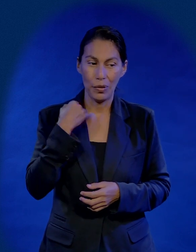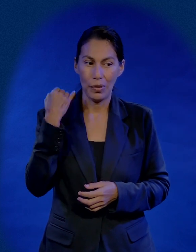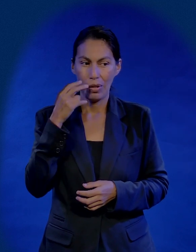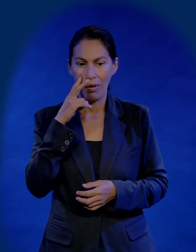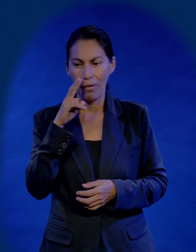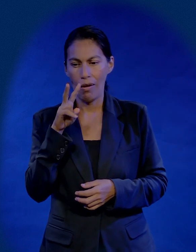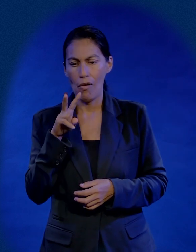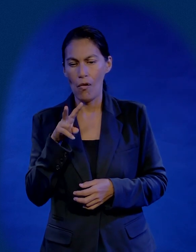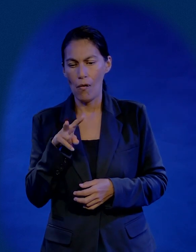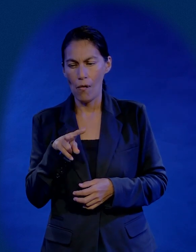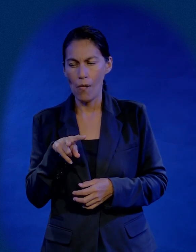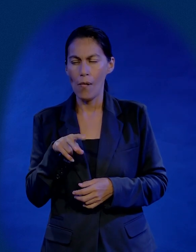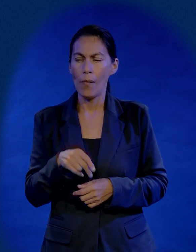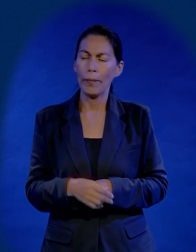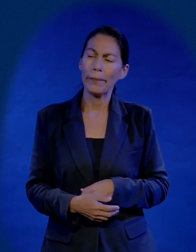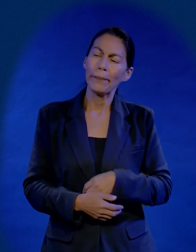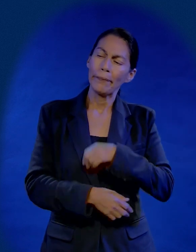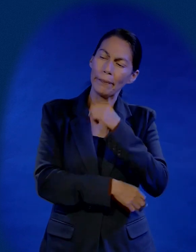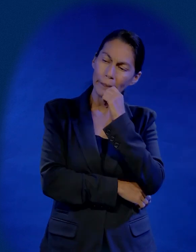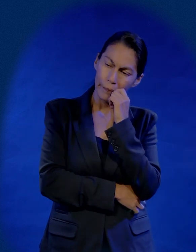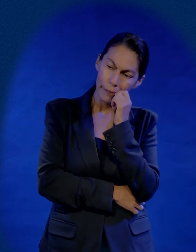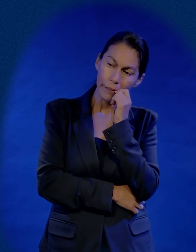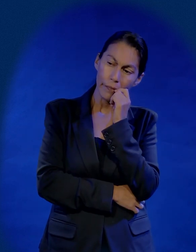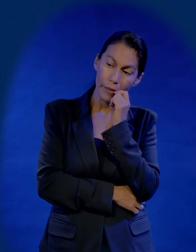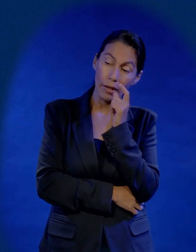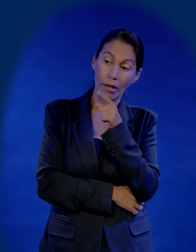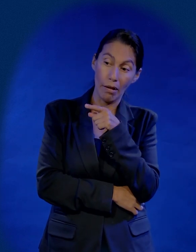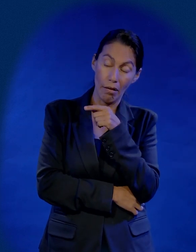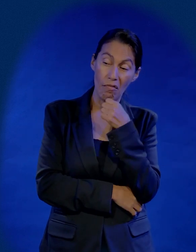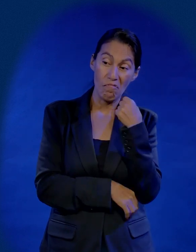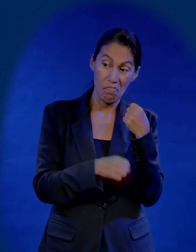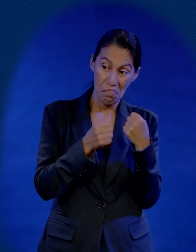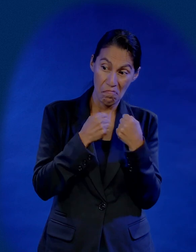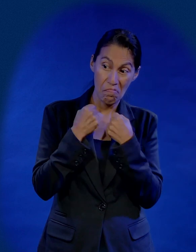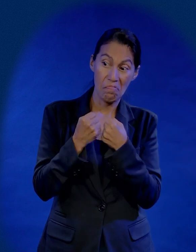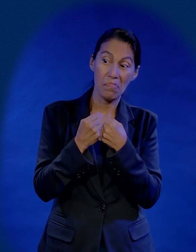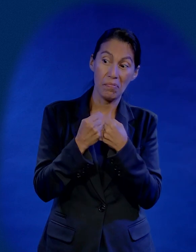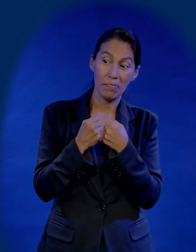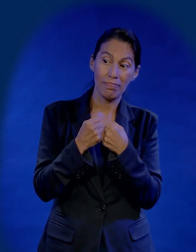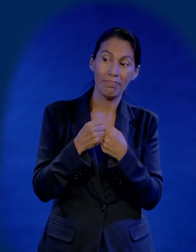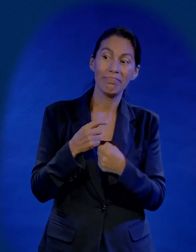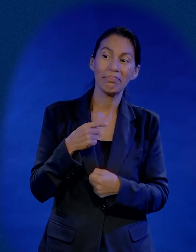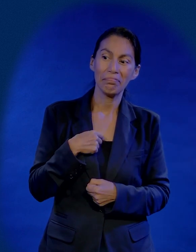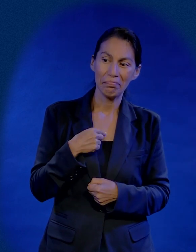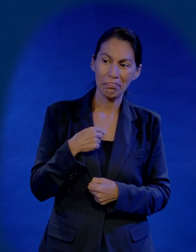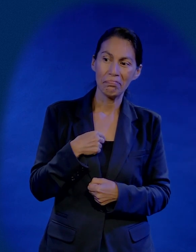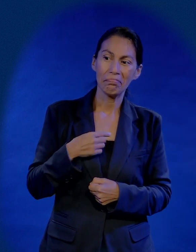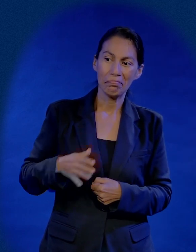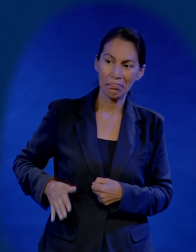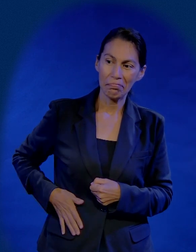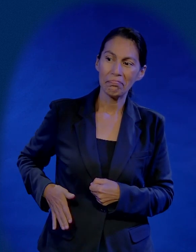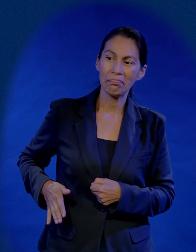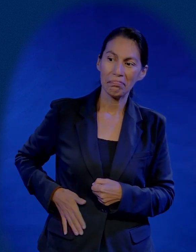y se dio cuenta que este hombre era distinto y se dio cuenta que tenía potencial. Y Judas dijo, Me conviene